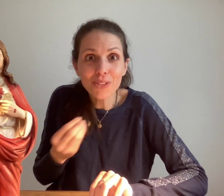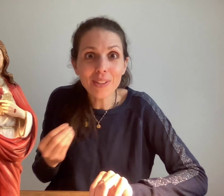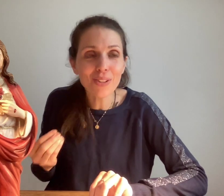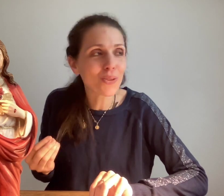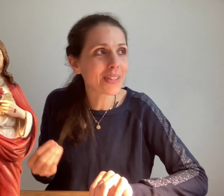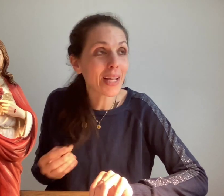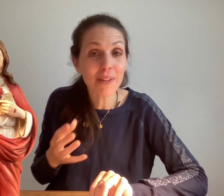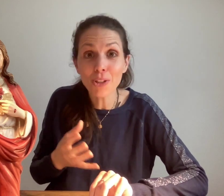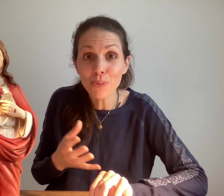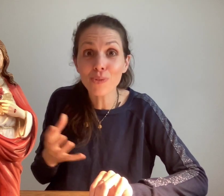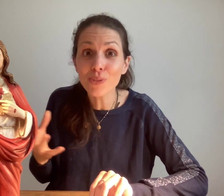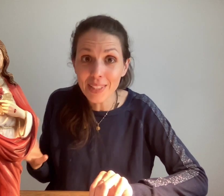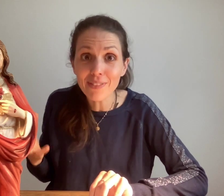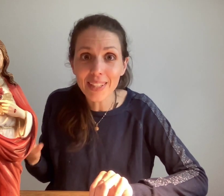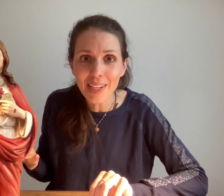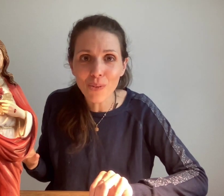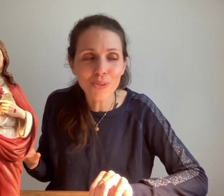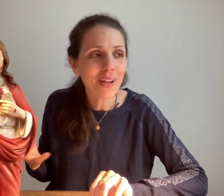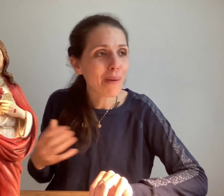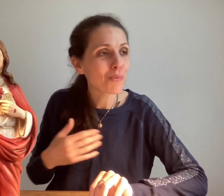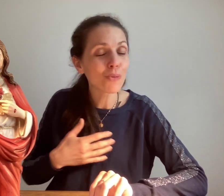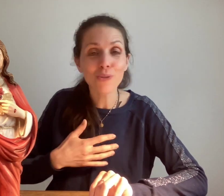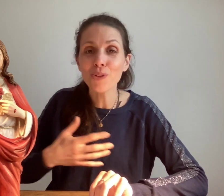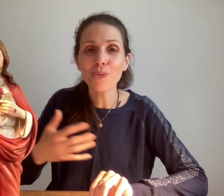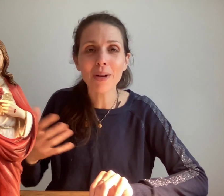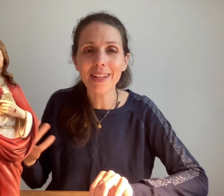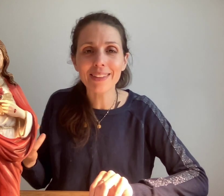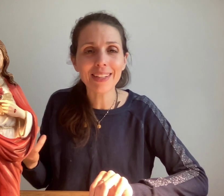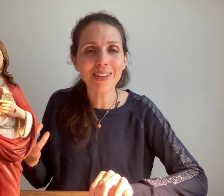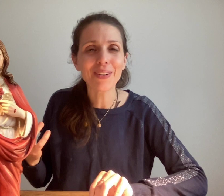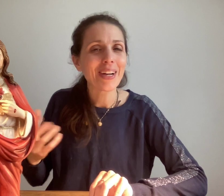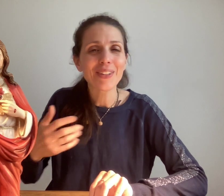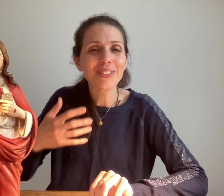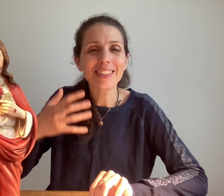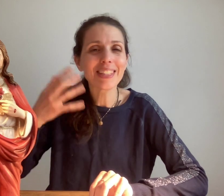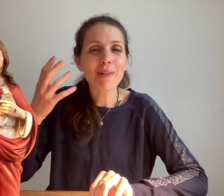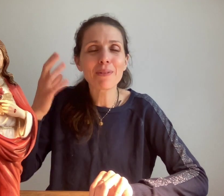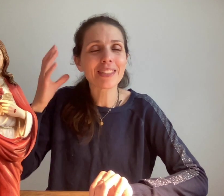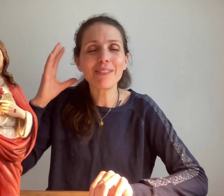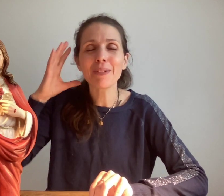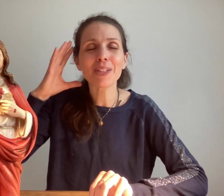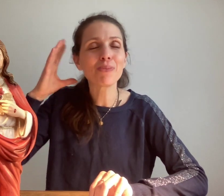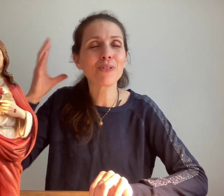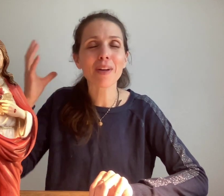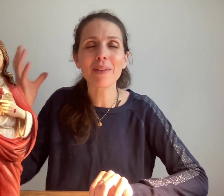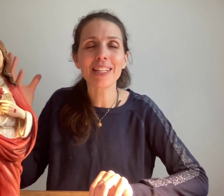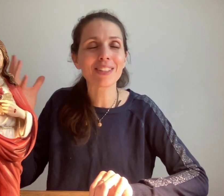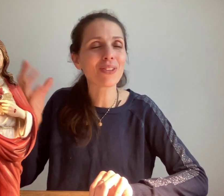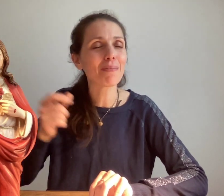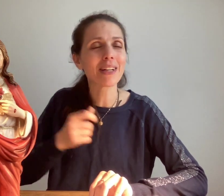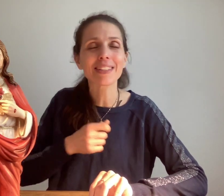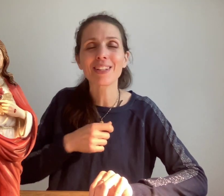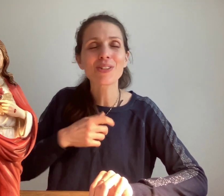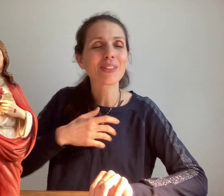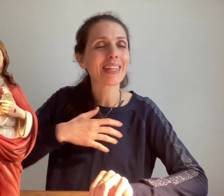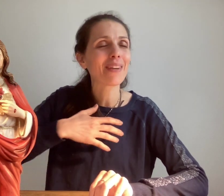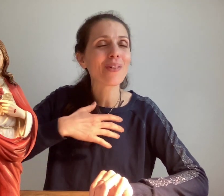suite de Louisa, nous pouvons aussi faire des ronds, nous pouvons nous balader ou si ce n'est pas possible, nous pouvons fermer les yeux et placer nos jetèmes